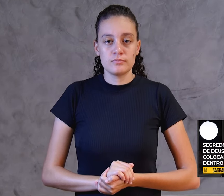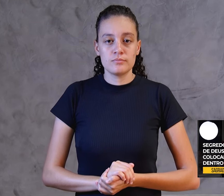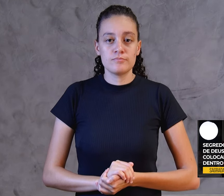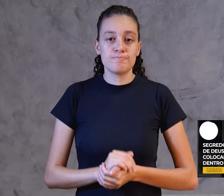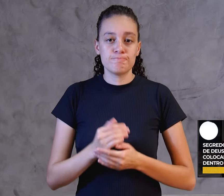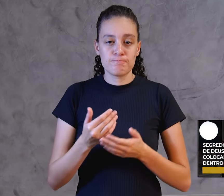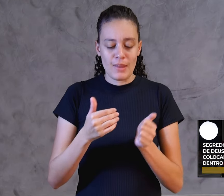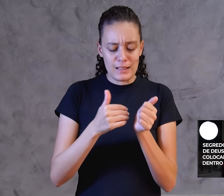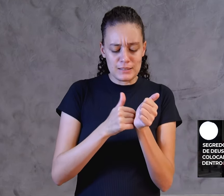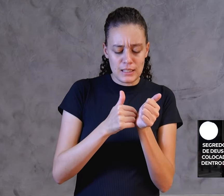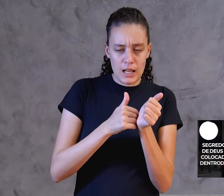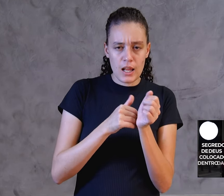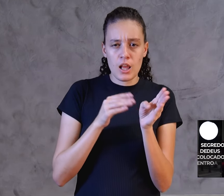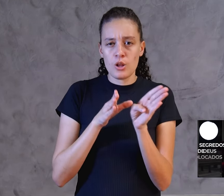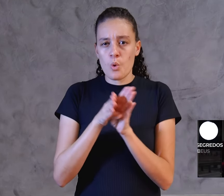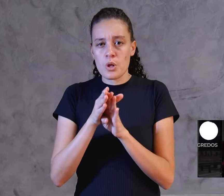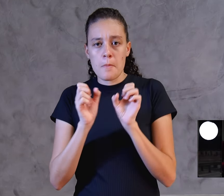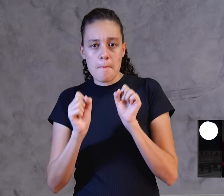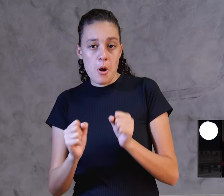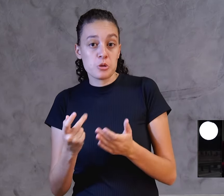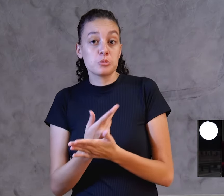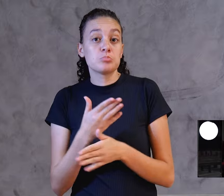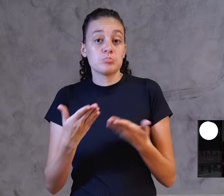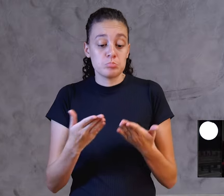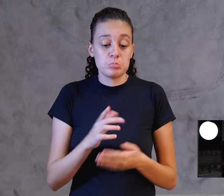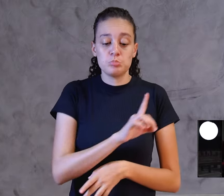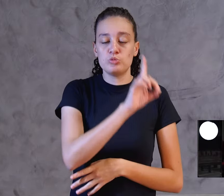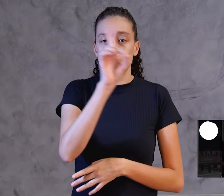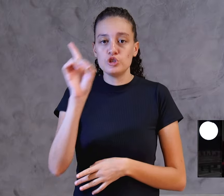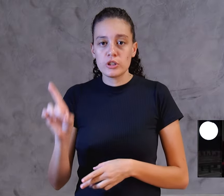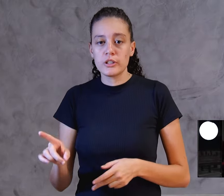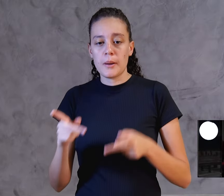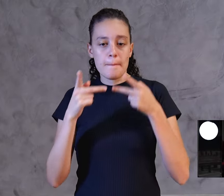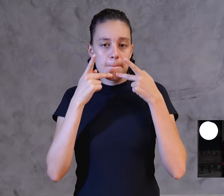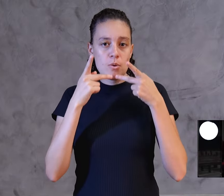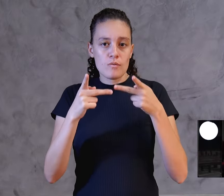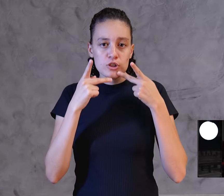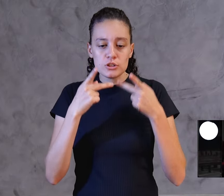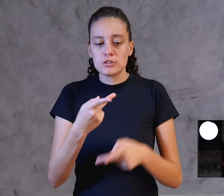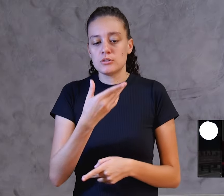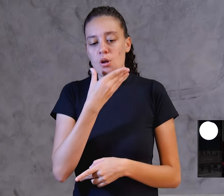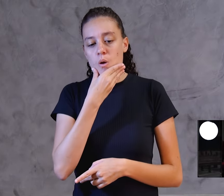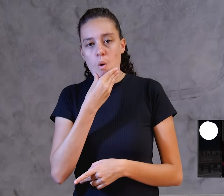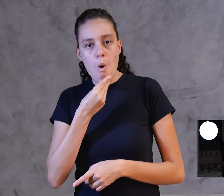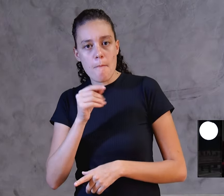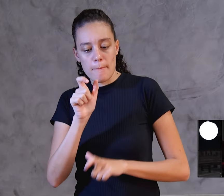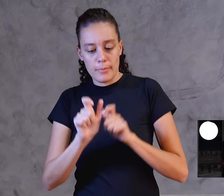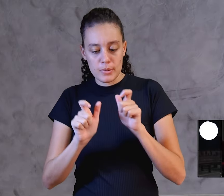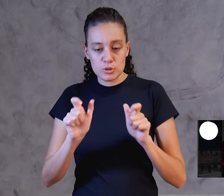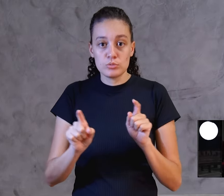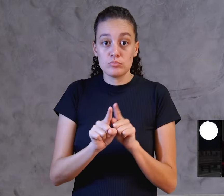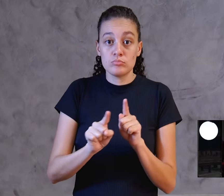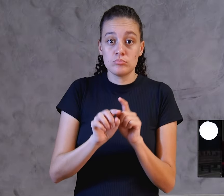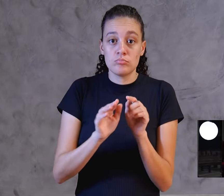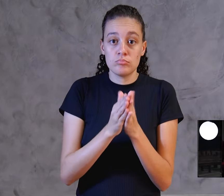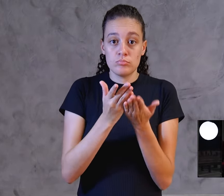chaves estão em datas, profecias, homens, escrituras e nós estamos falando a